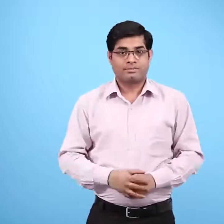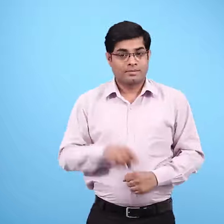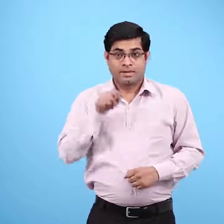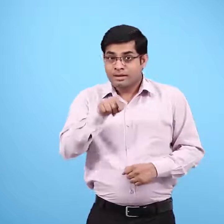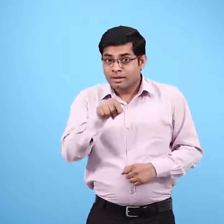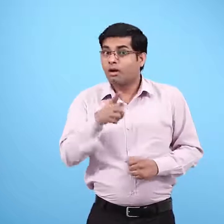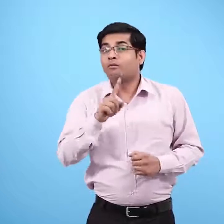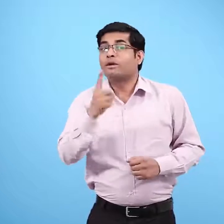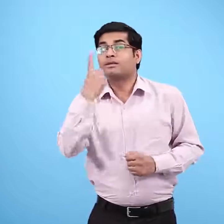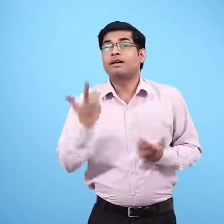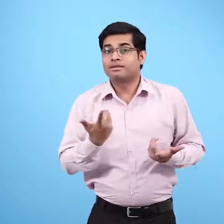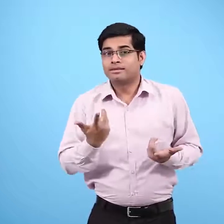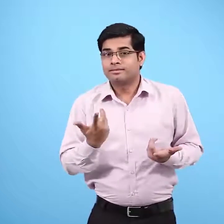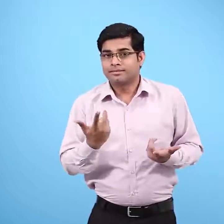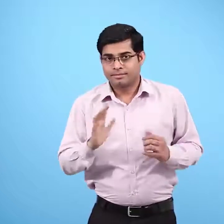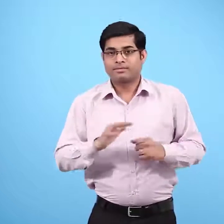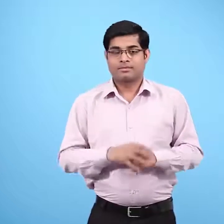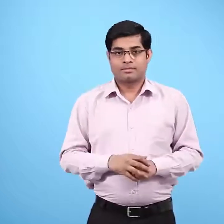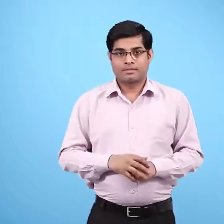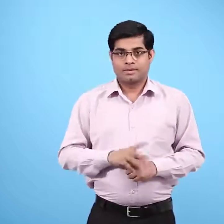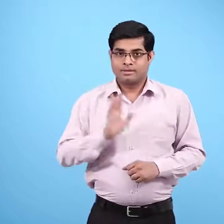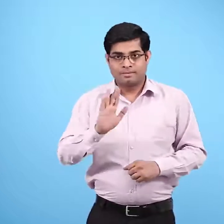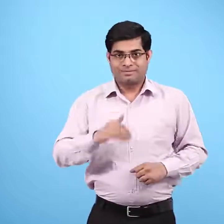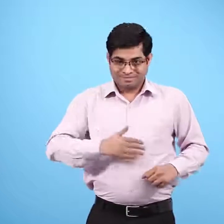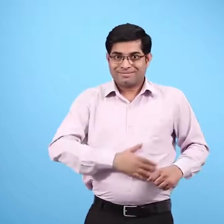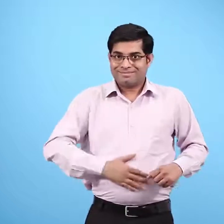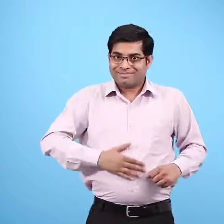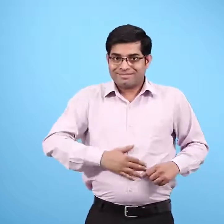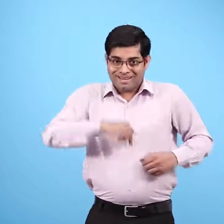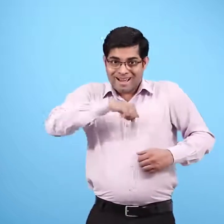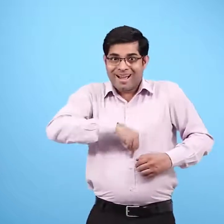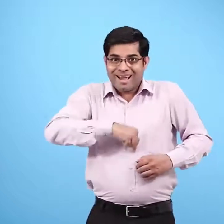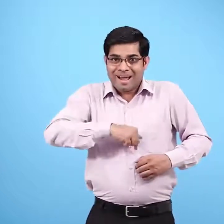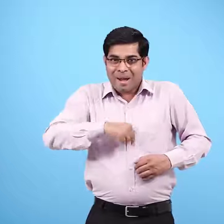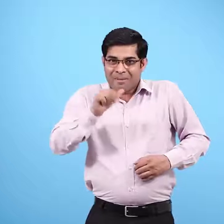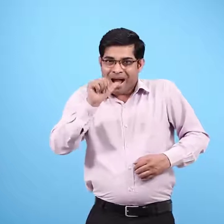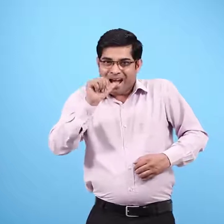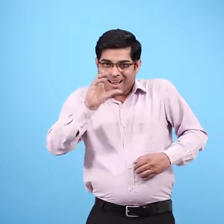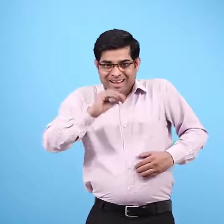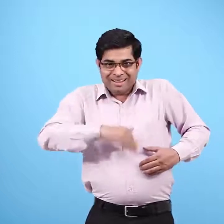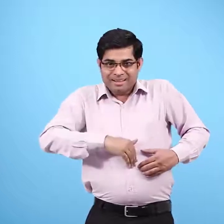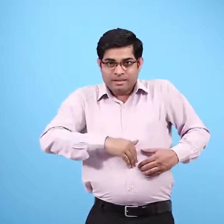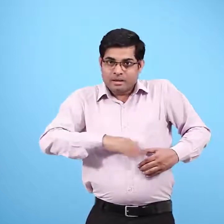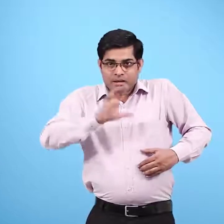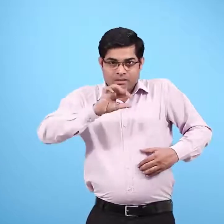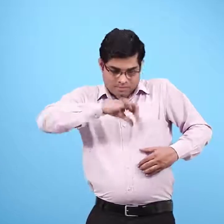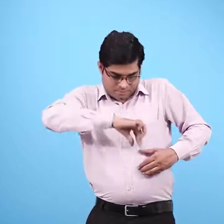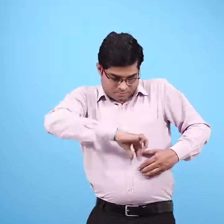पहले तो उन्होंने यह देखना चाहा कि यदि पेट की पाचक रस को बाहर एक गिलास में